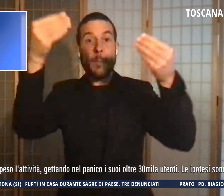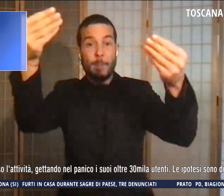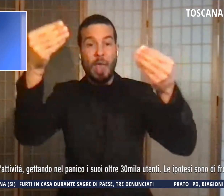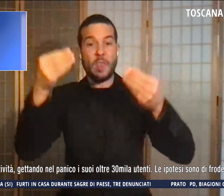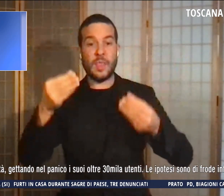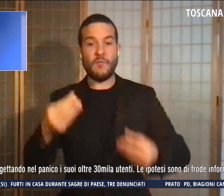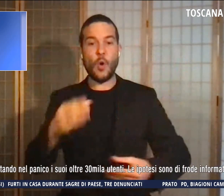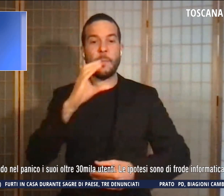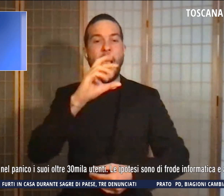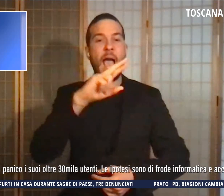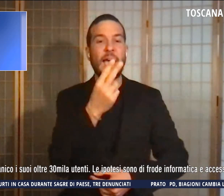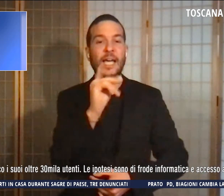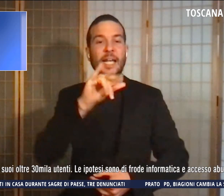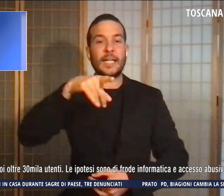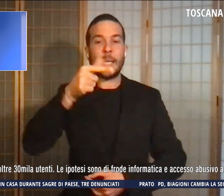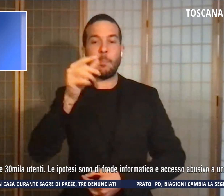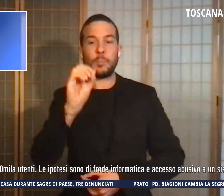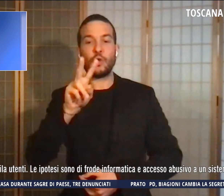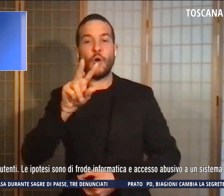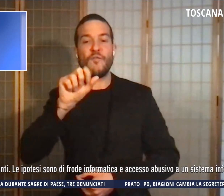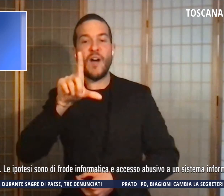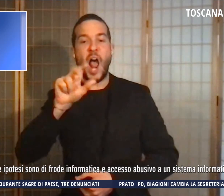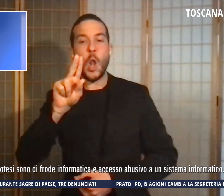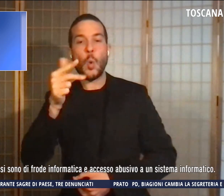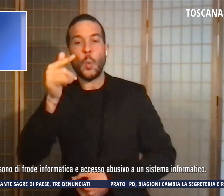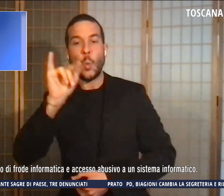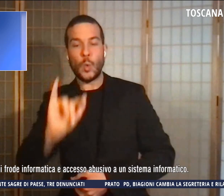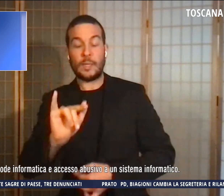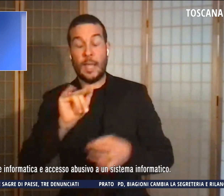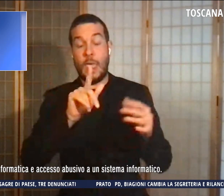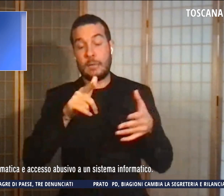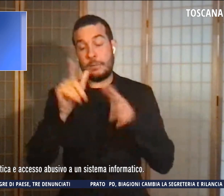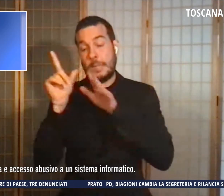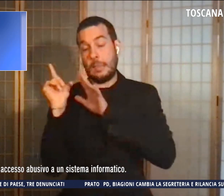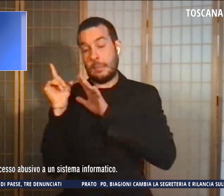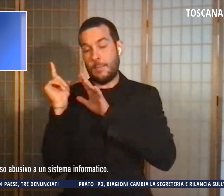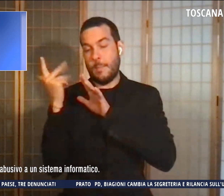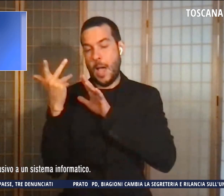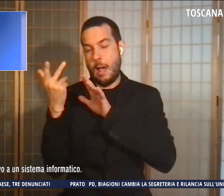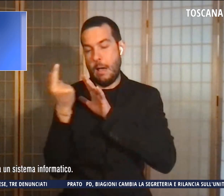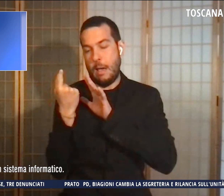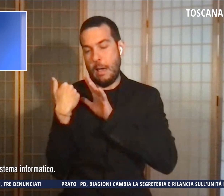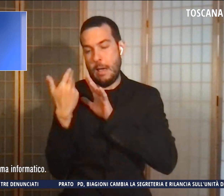alcune settimane ha improvvisamente sospeso l'attività,